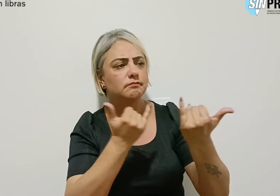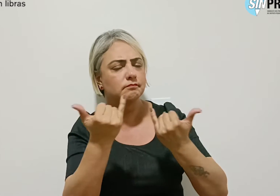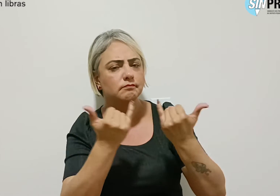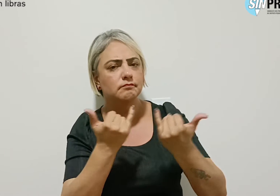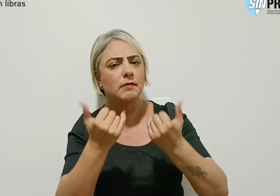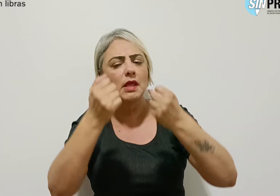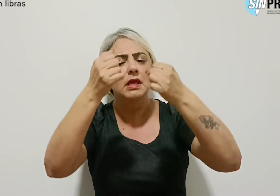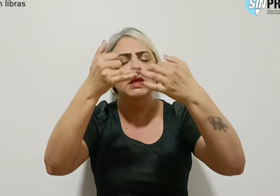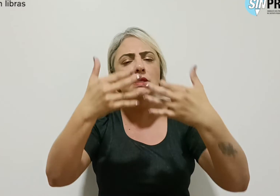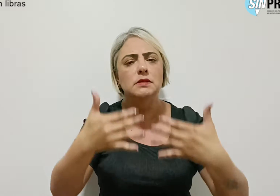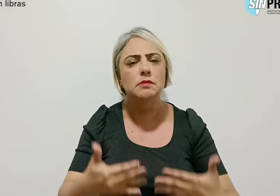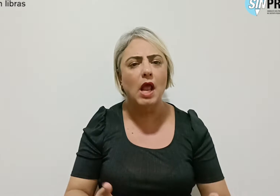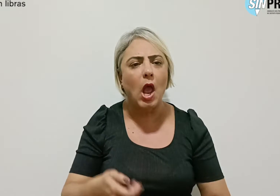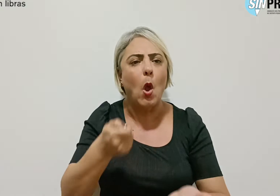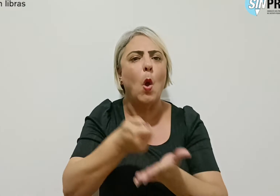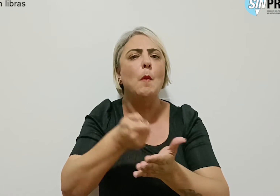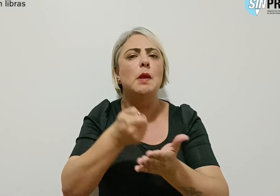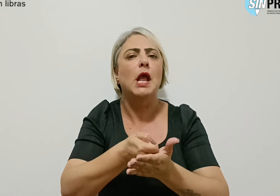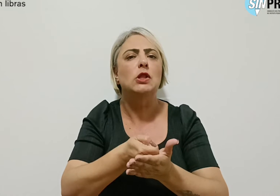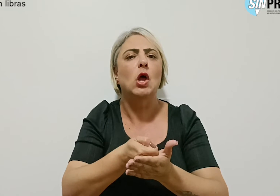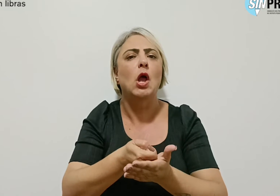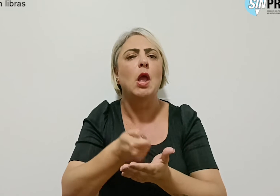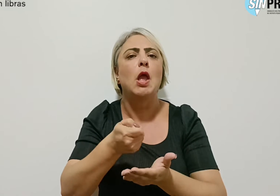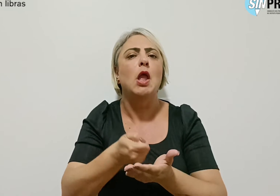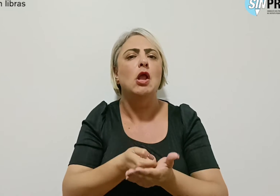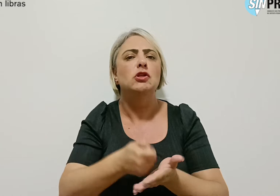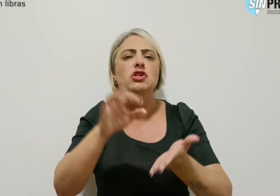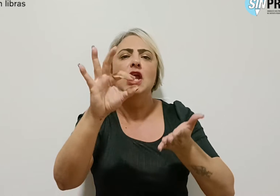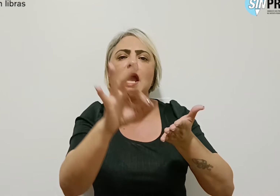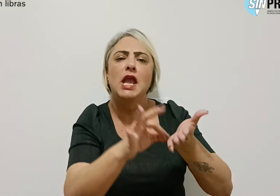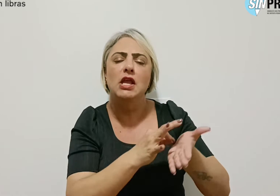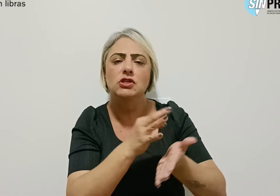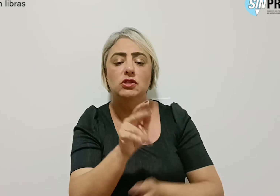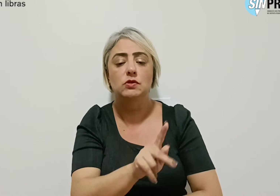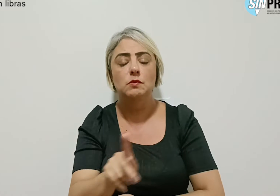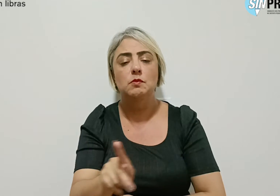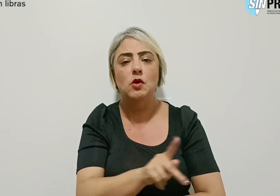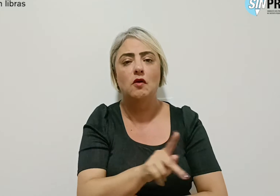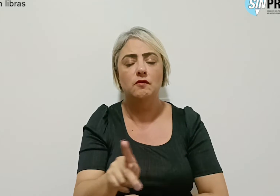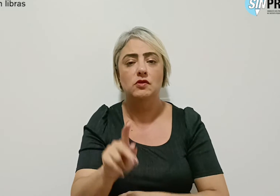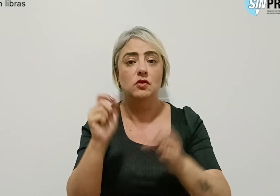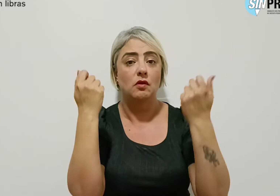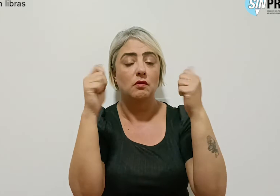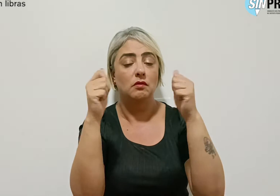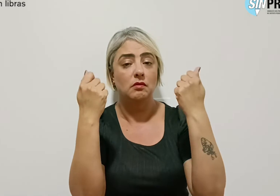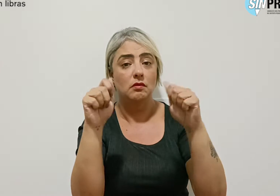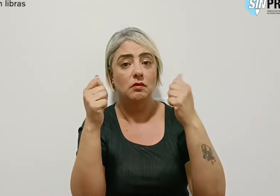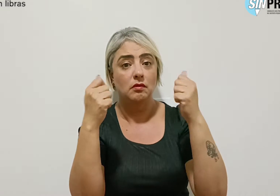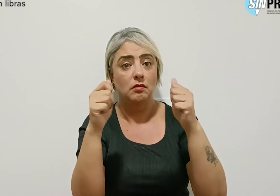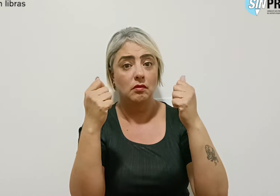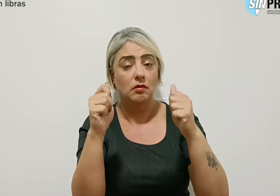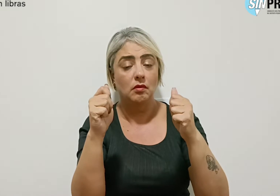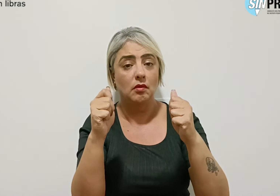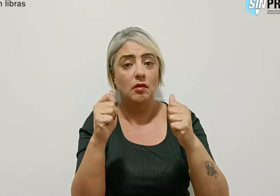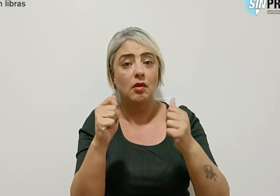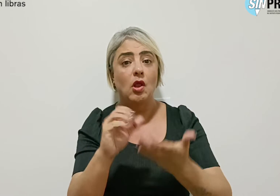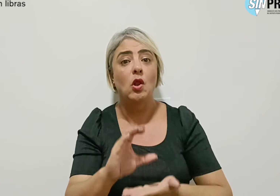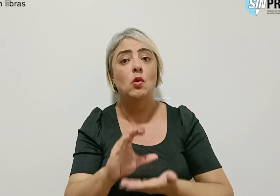respeito da obrigatoriedade de registro de professores de educação física no Conselho Regional